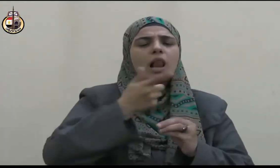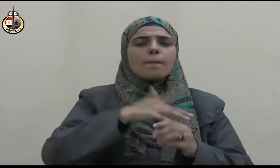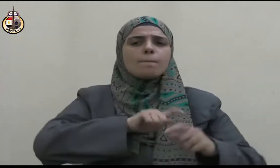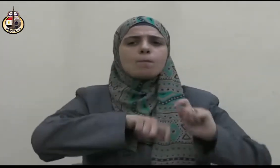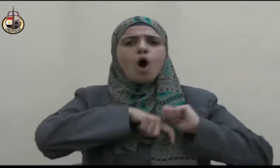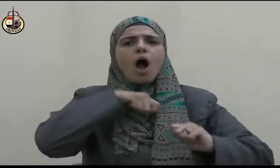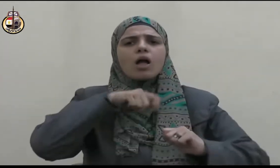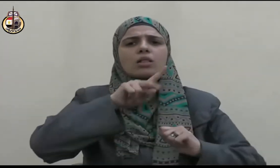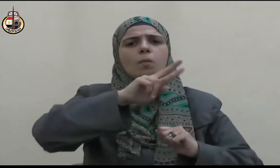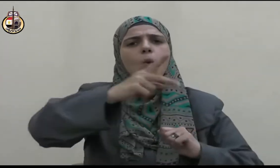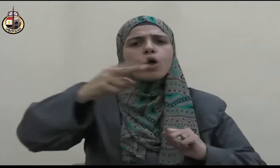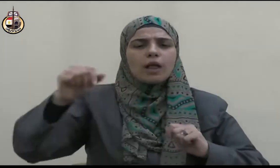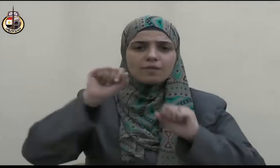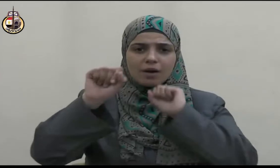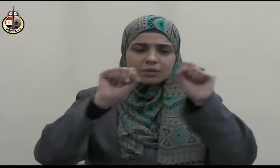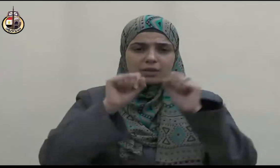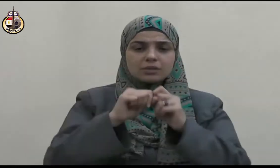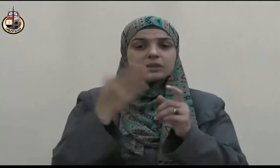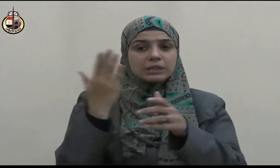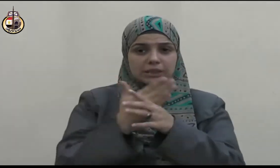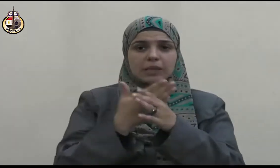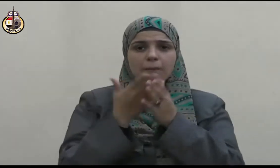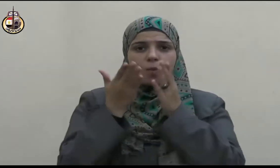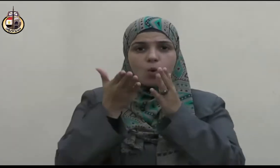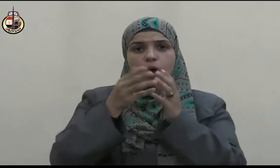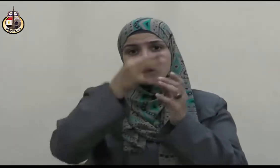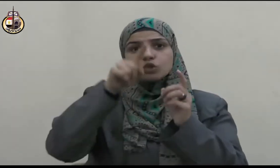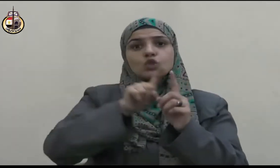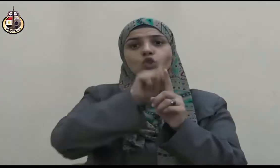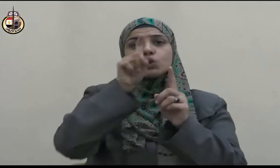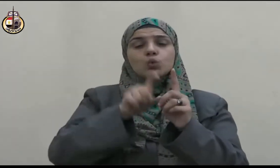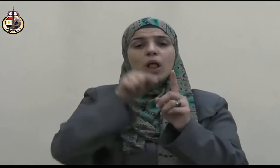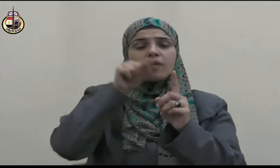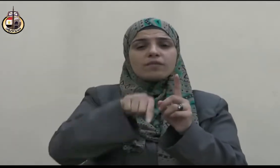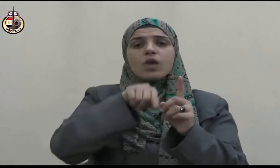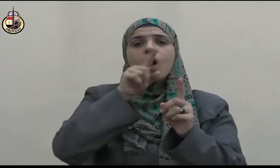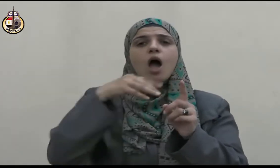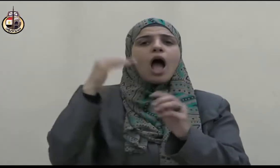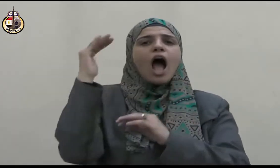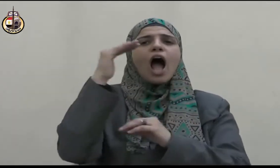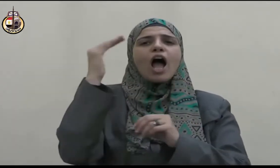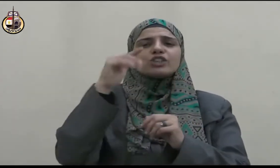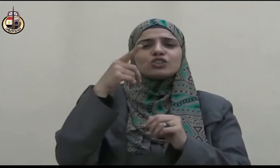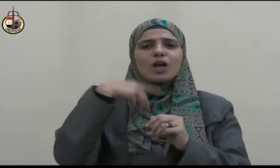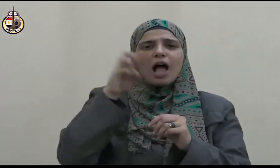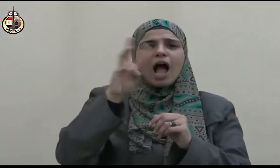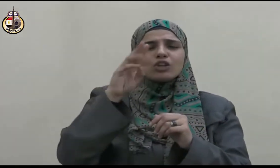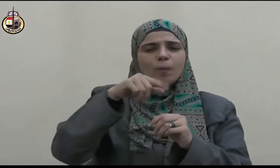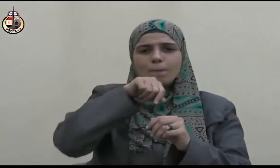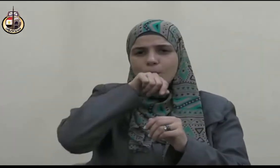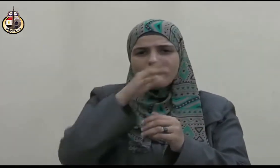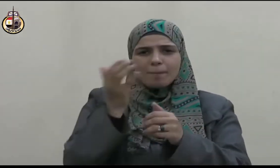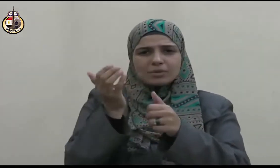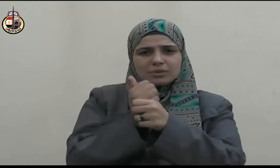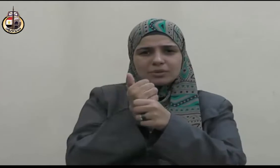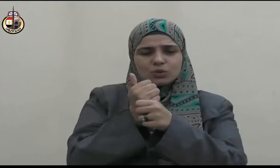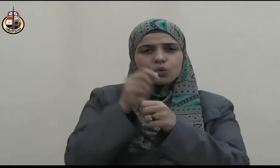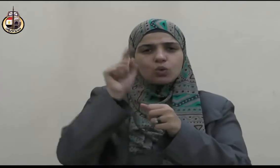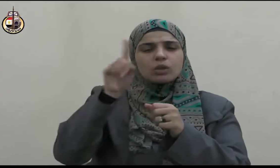عن خلق النبي صلى الله عليه وسلم قالت كان خلقه القرآن وإن